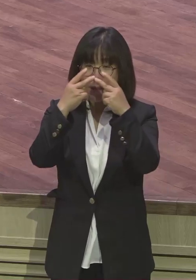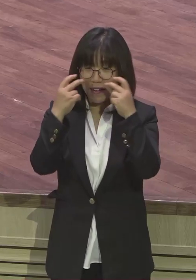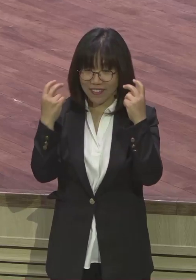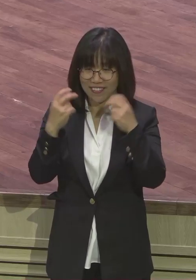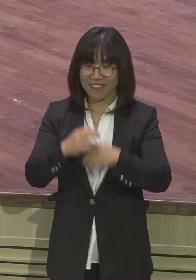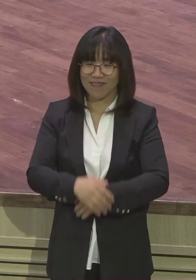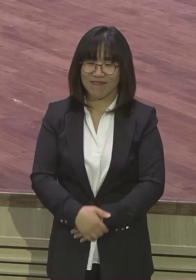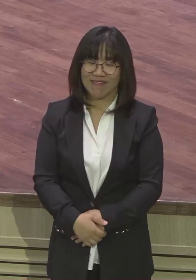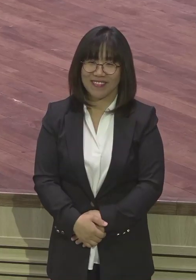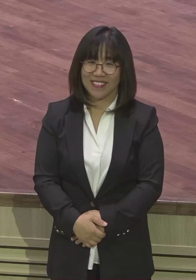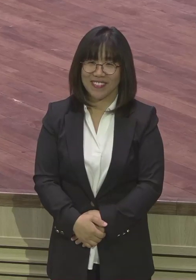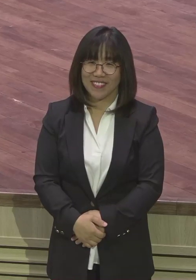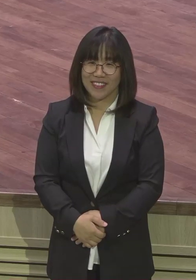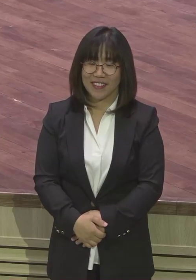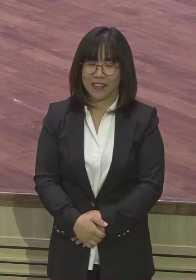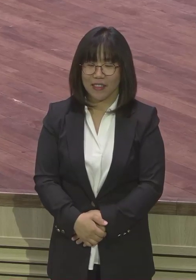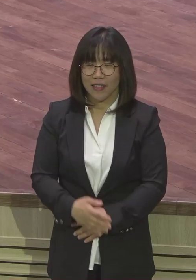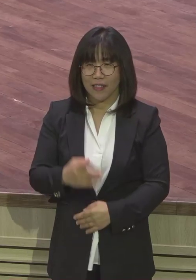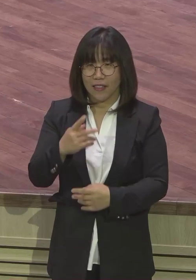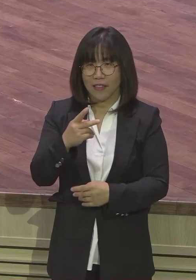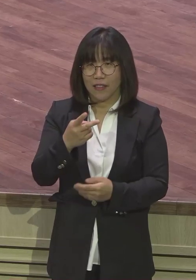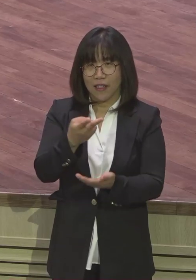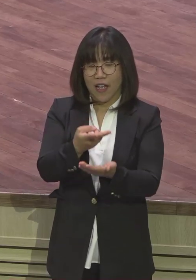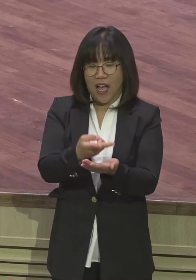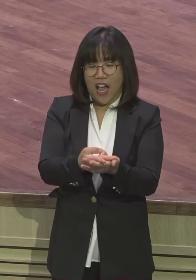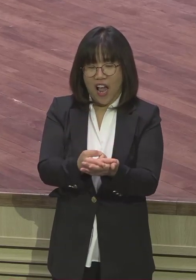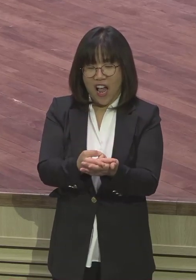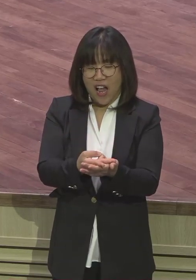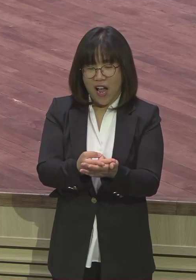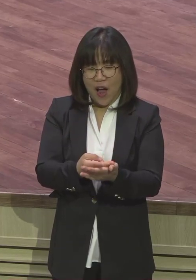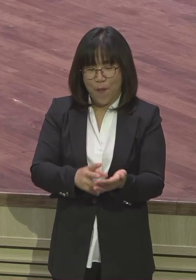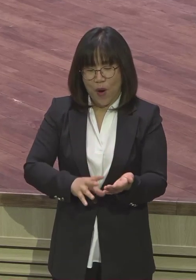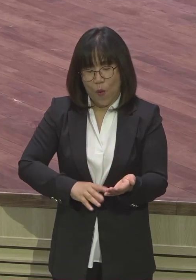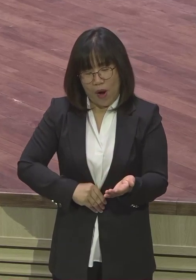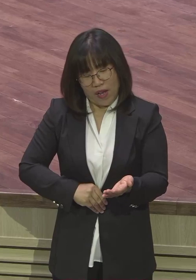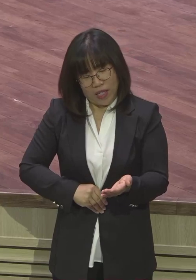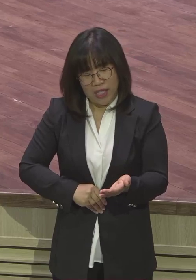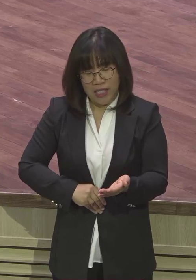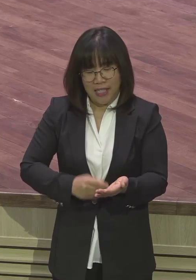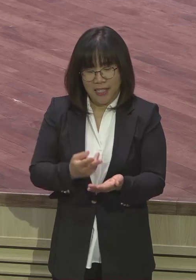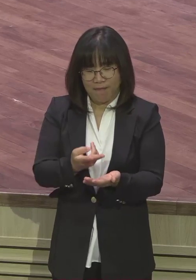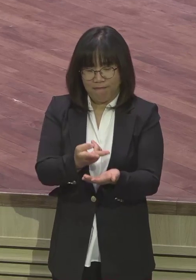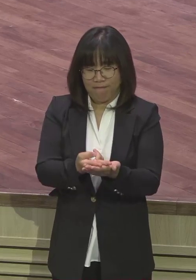나중에는 요 바로 누워 자지 못해 배가 고파 아파서 옆으로 자야 옆으로 자야 덜 아파